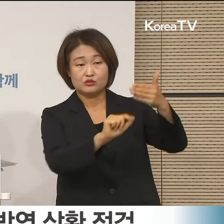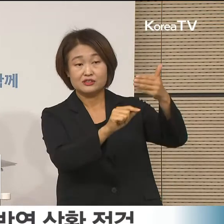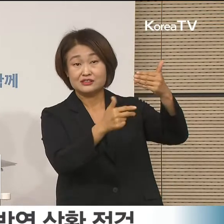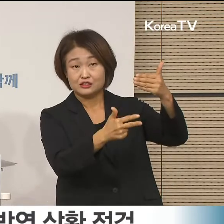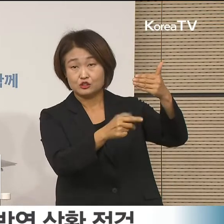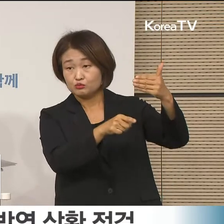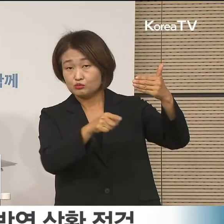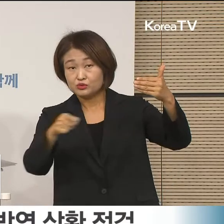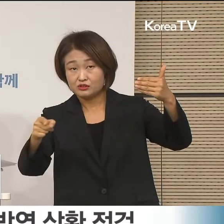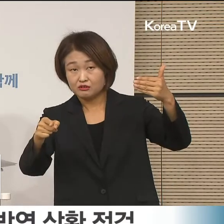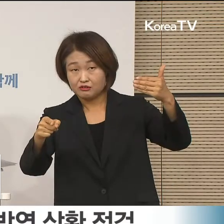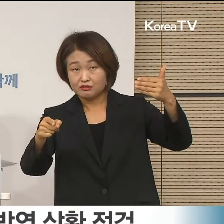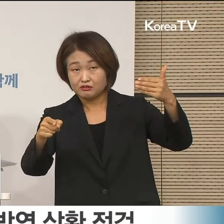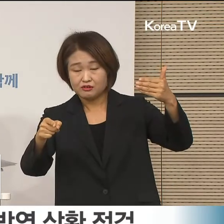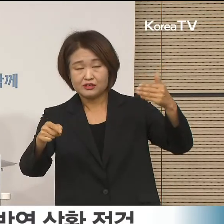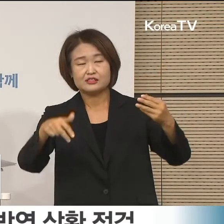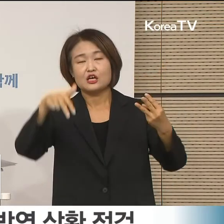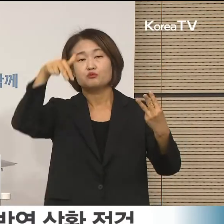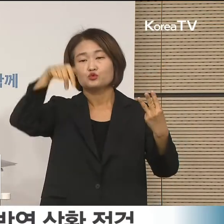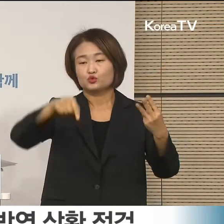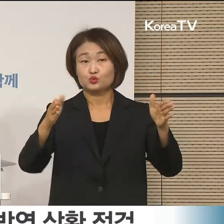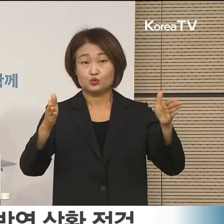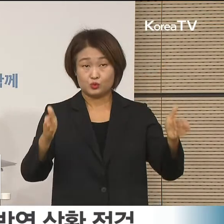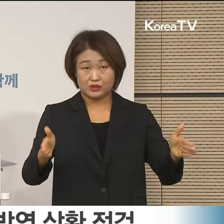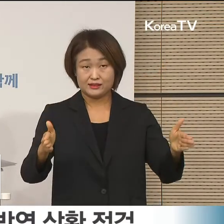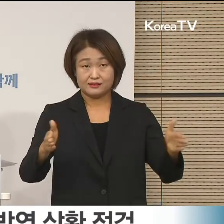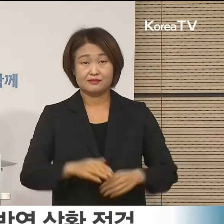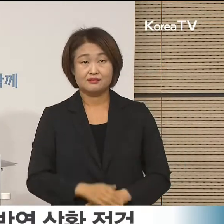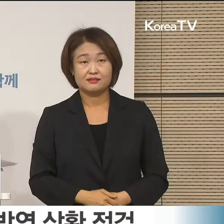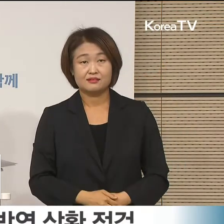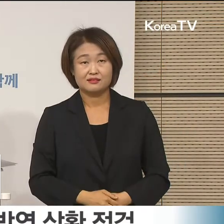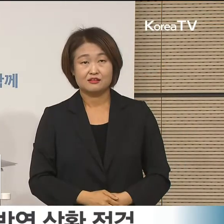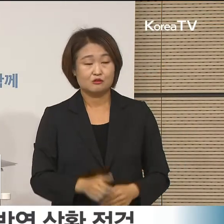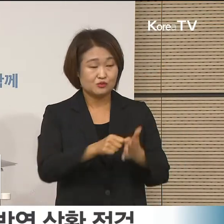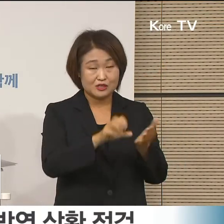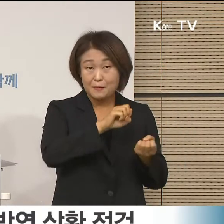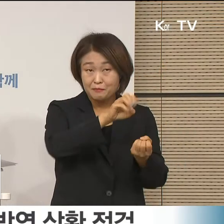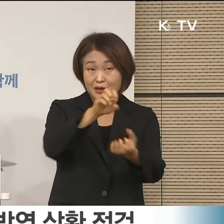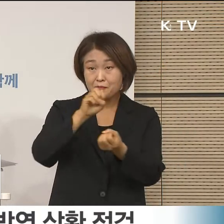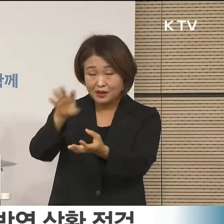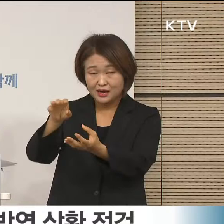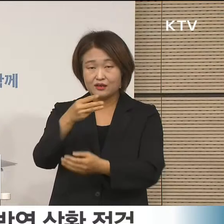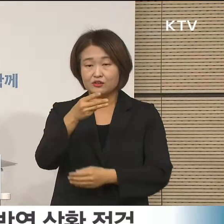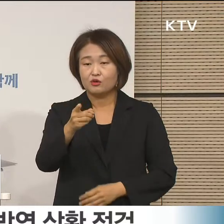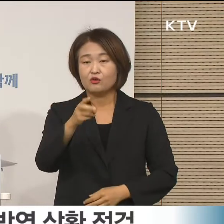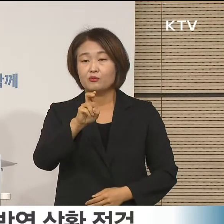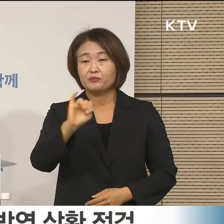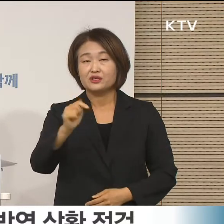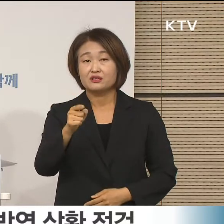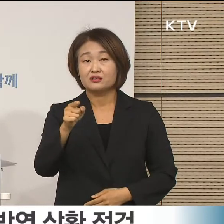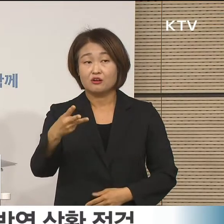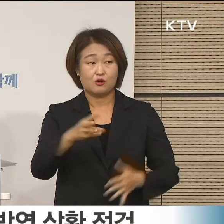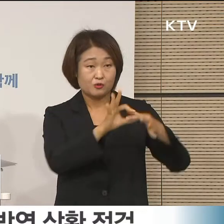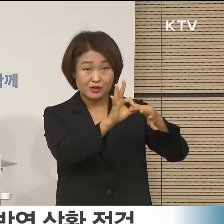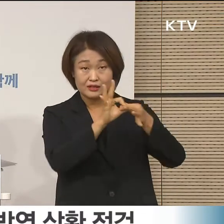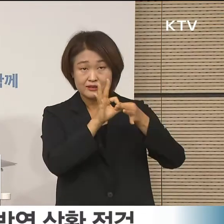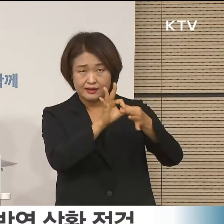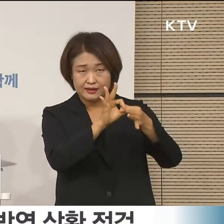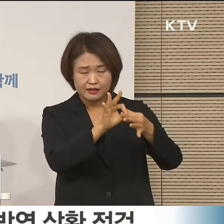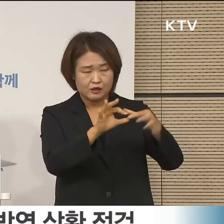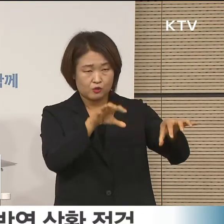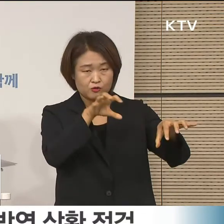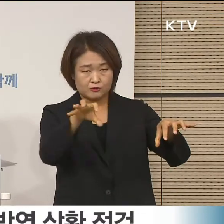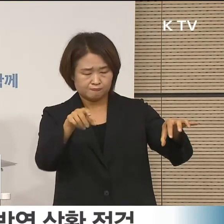25일까지 3주간 수석 대비 유통물류시설 택배터미널에 대한 집중 점검을